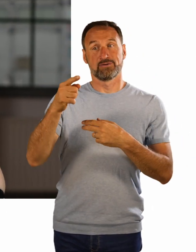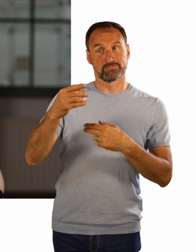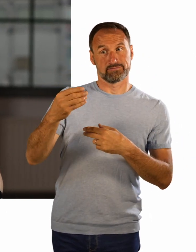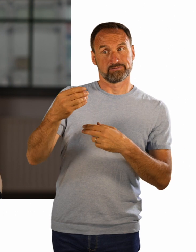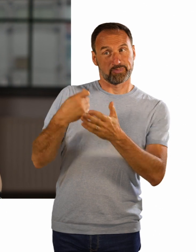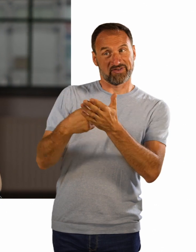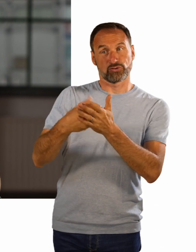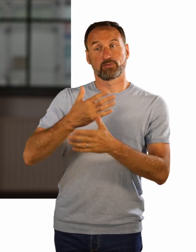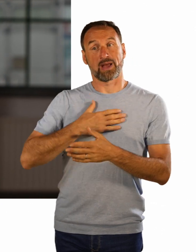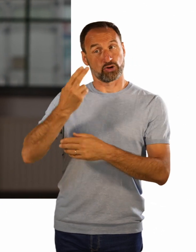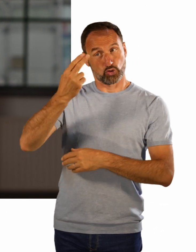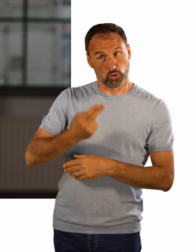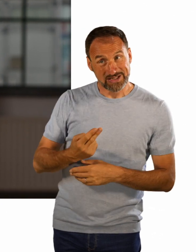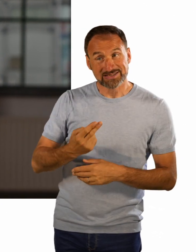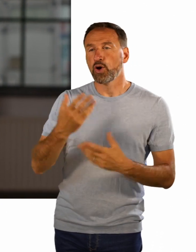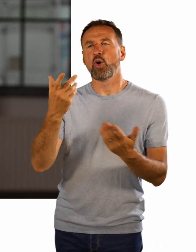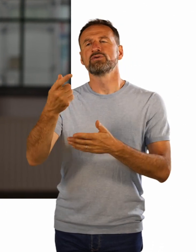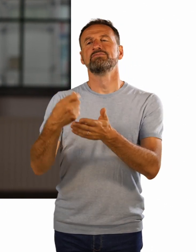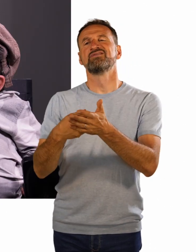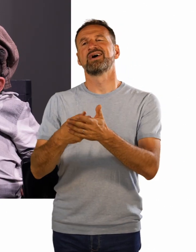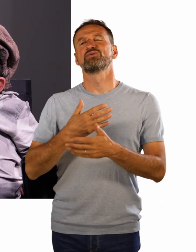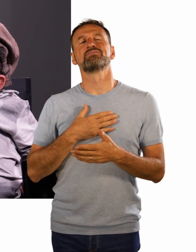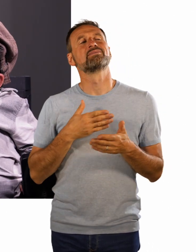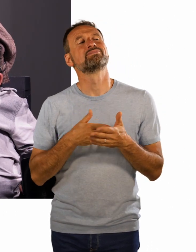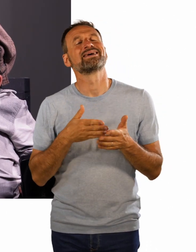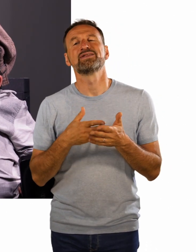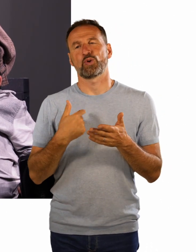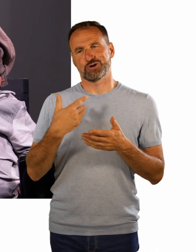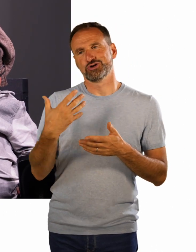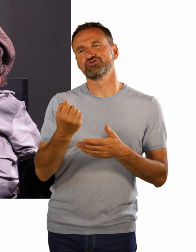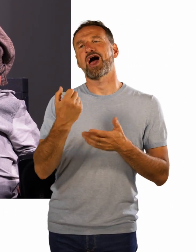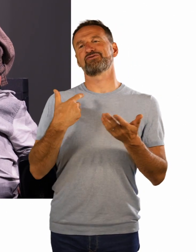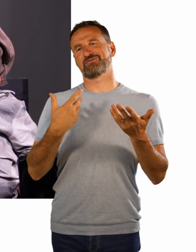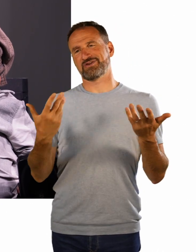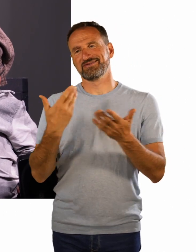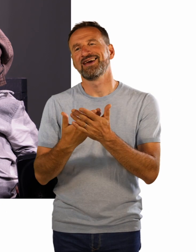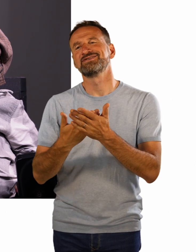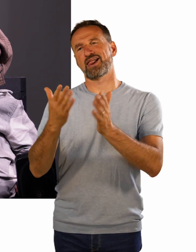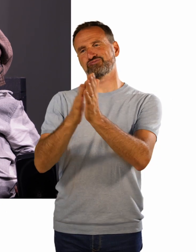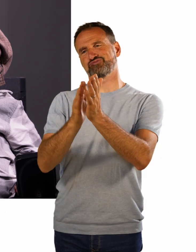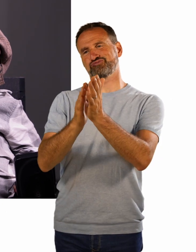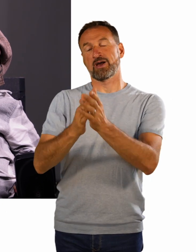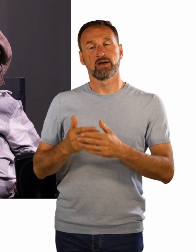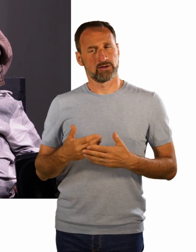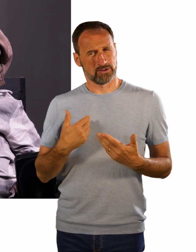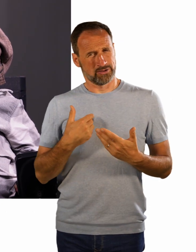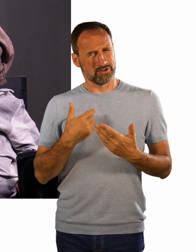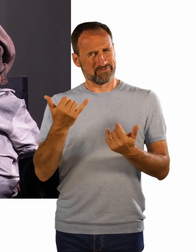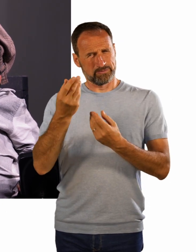dass man dann extra bewundert und extra klatscht? Woran merkst du, ob das Feedback ehrlich ist? Per sich merkt man das